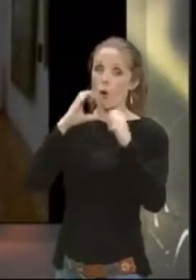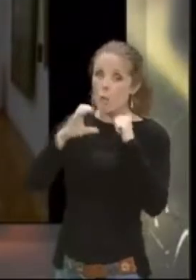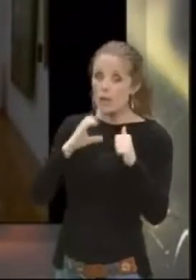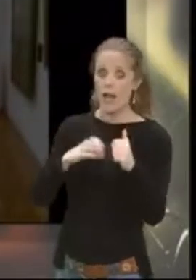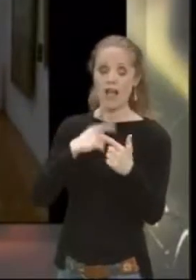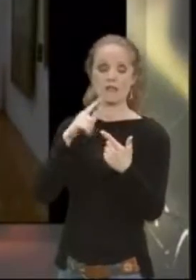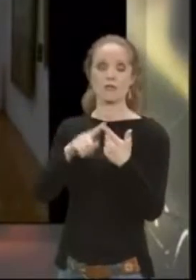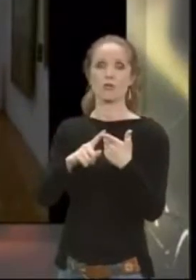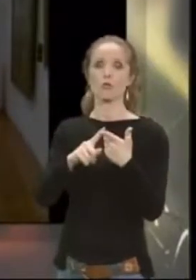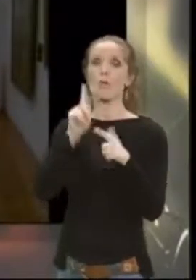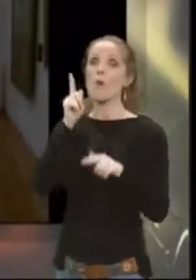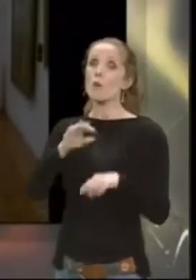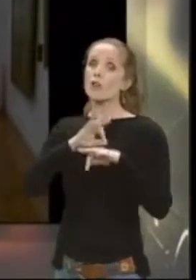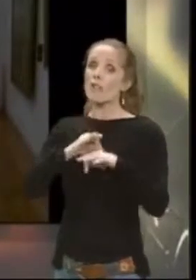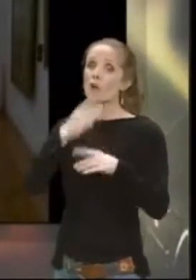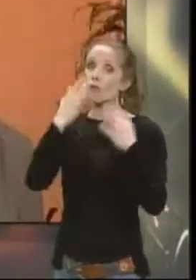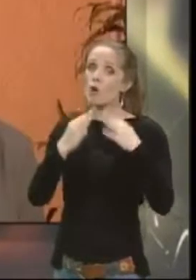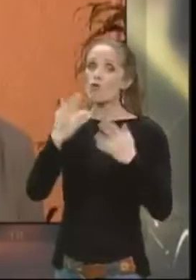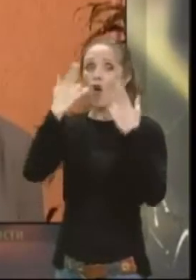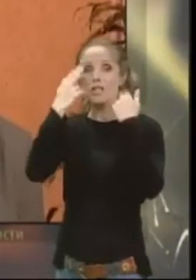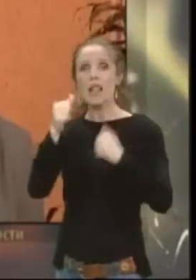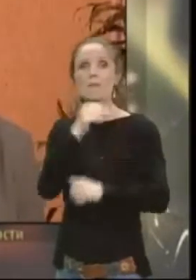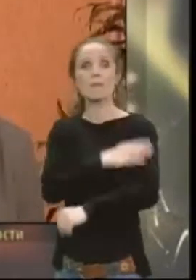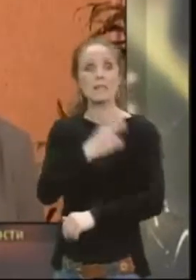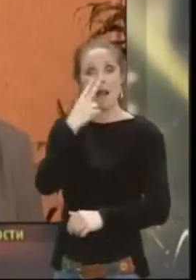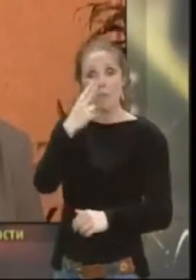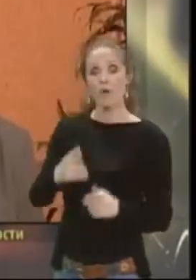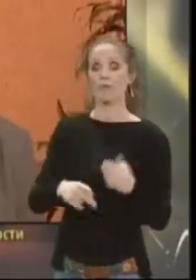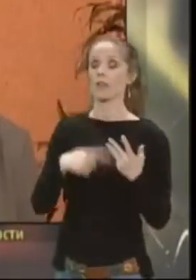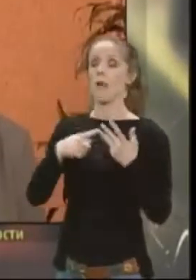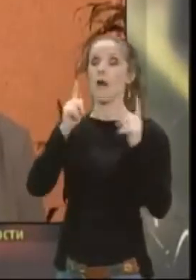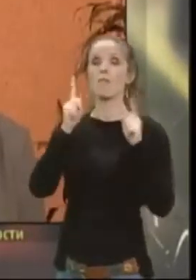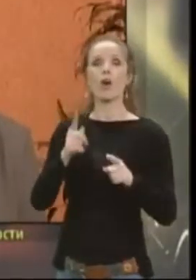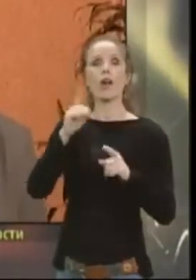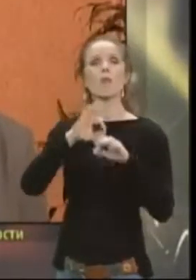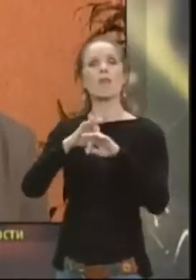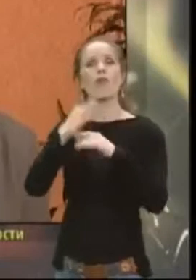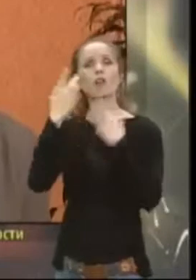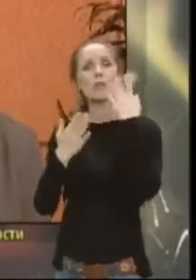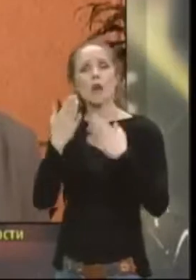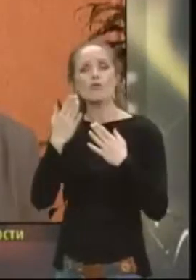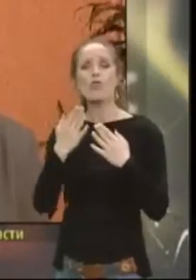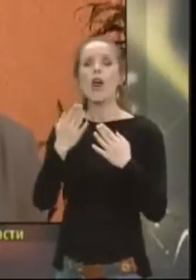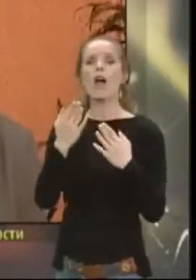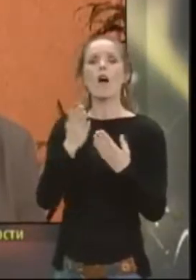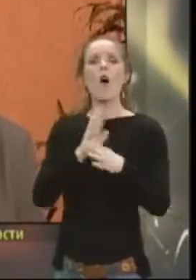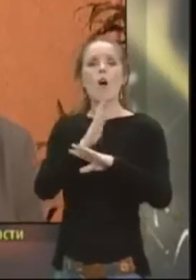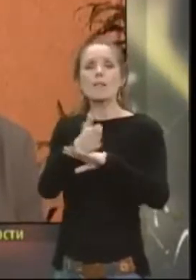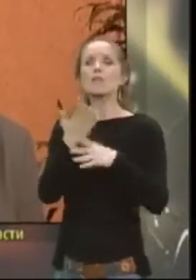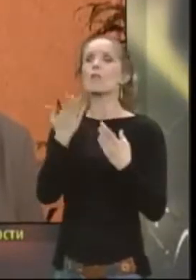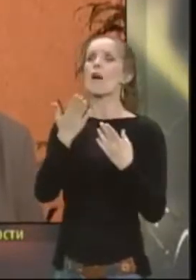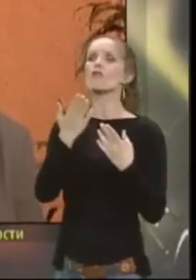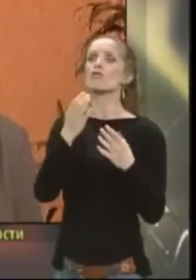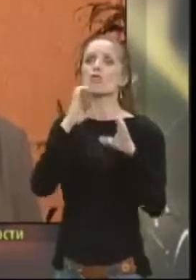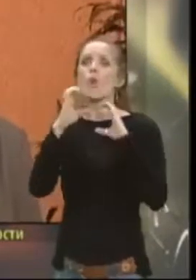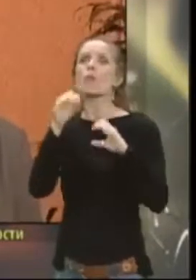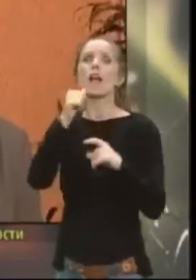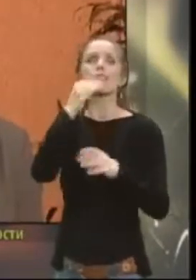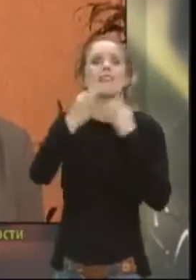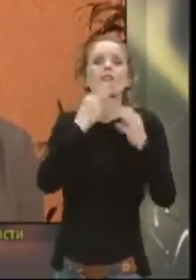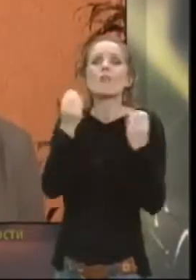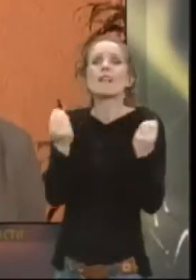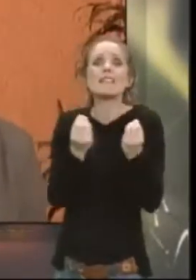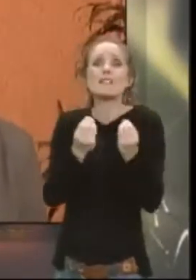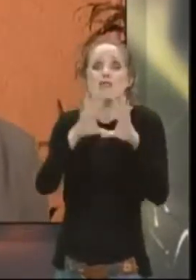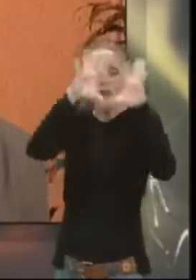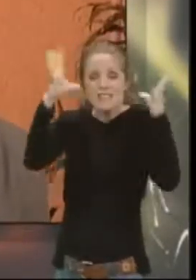da vodimo računa o slepim i slodovidima, moramo da vodimo računa i o pristupačnosti komunikacije i informacija, jer su sve one